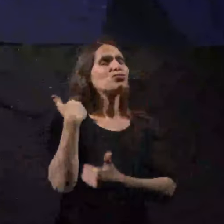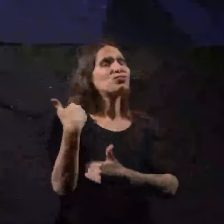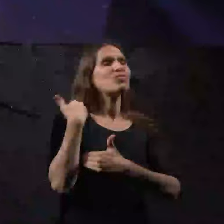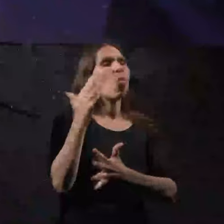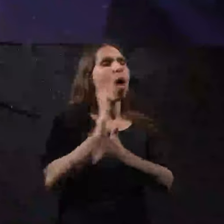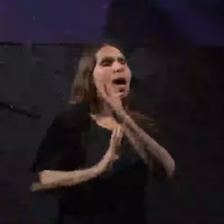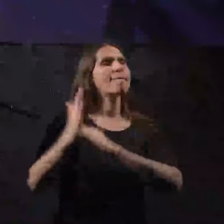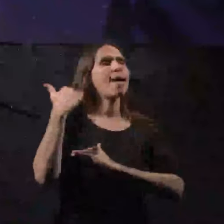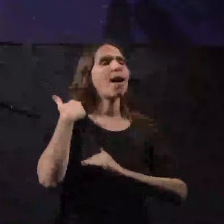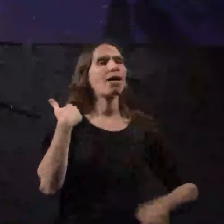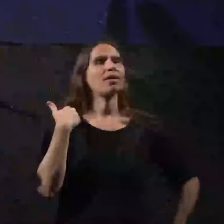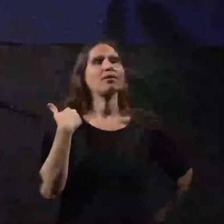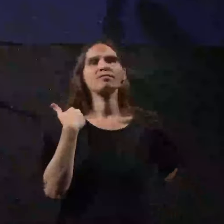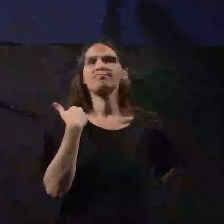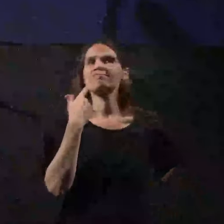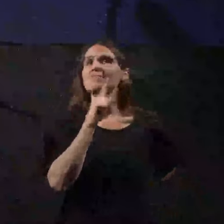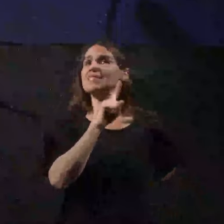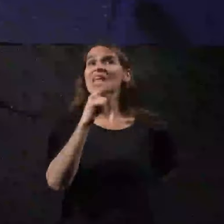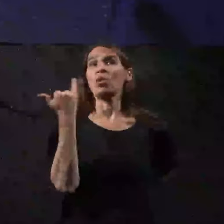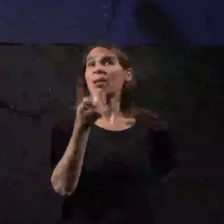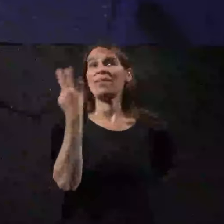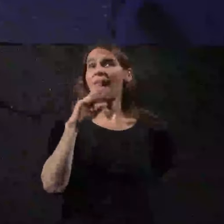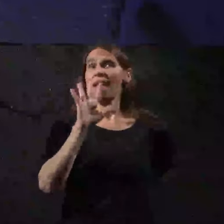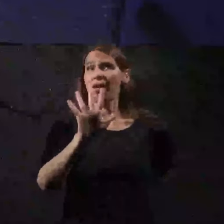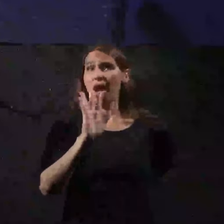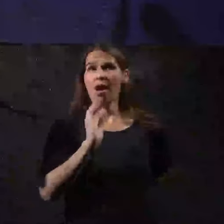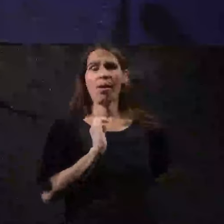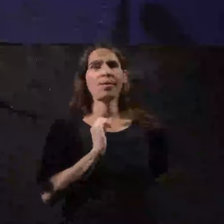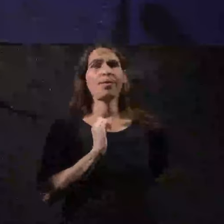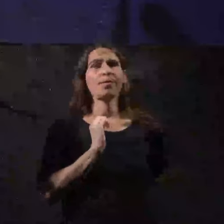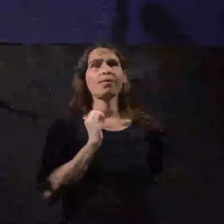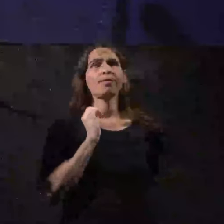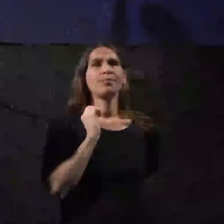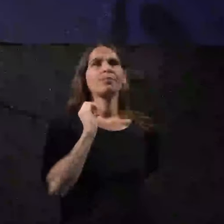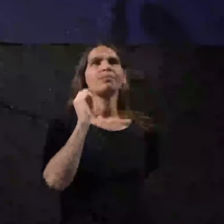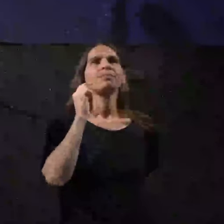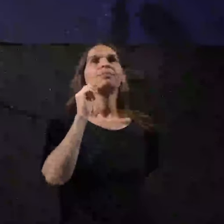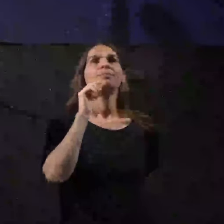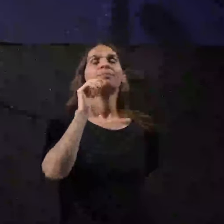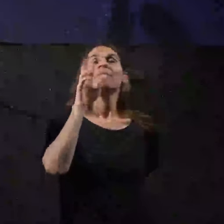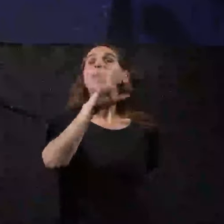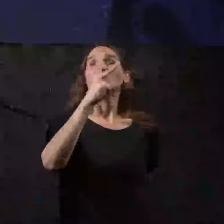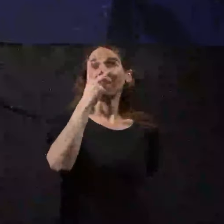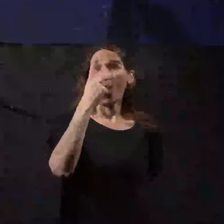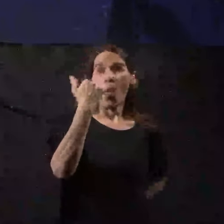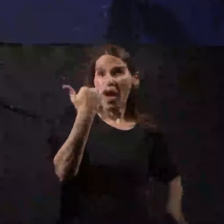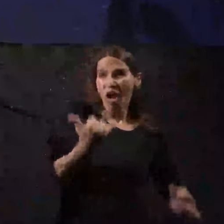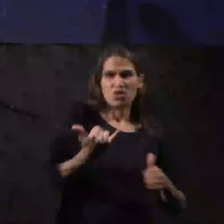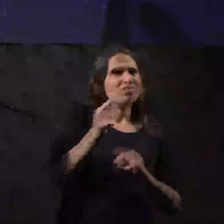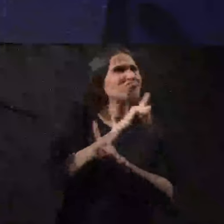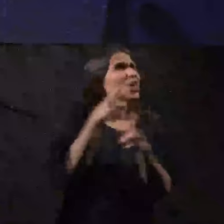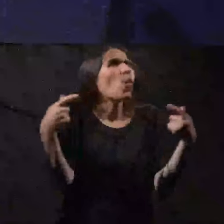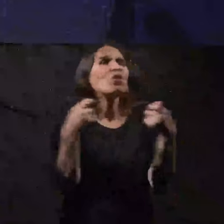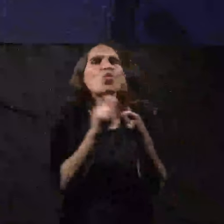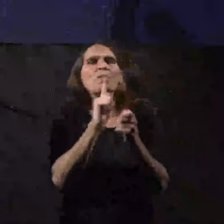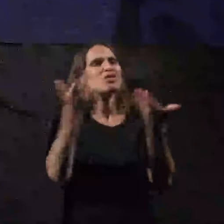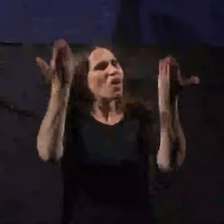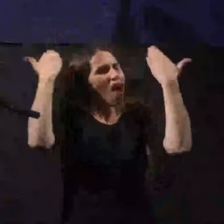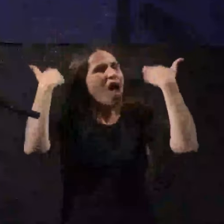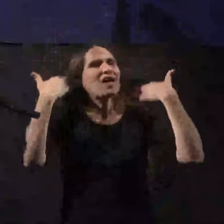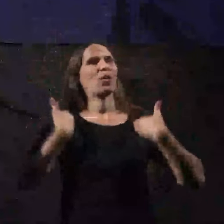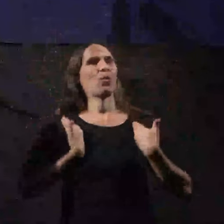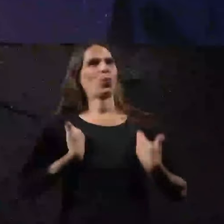זה לא תמיד היה ככה מה שאתה רואה פה לא קשור למי שהיינו